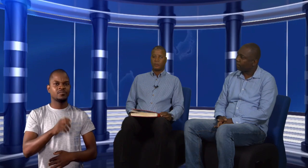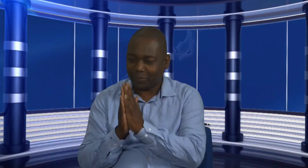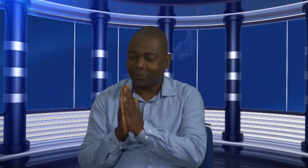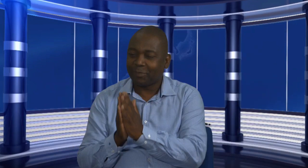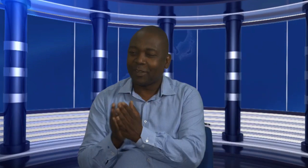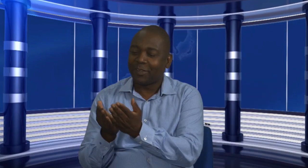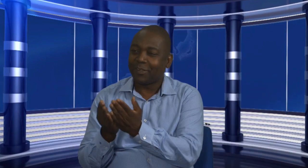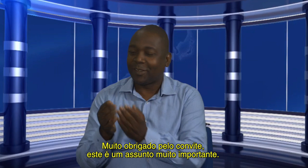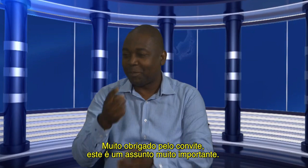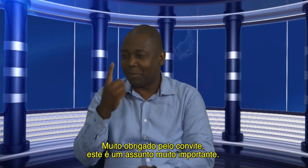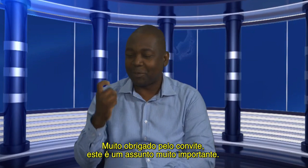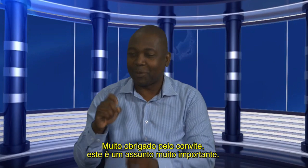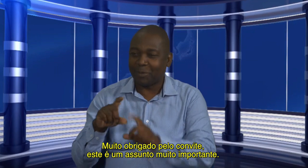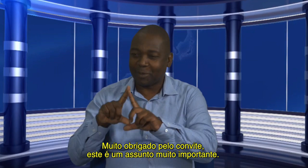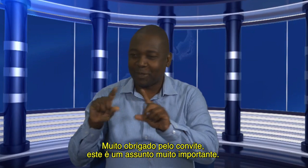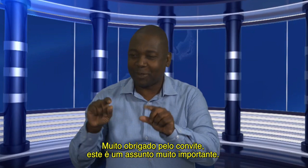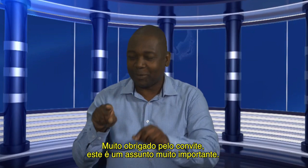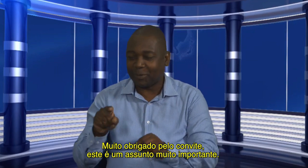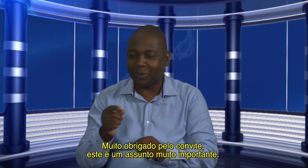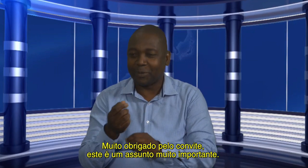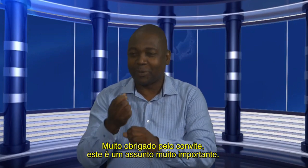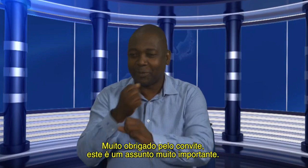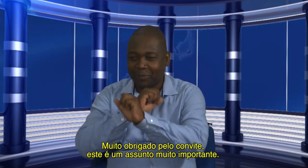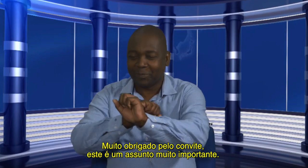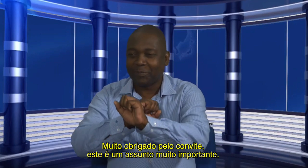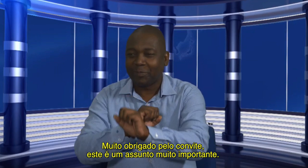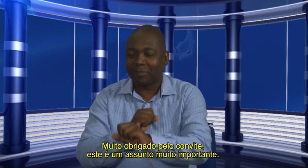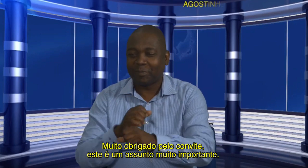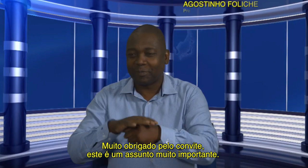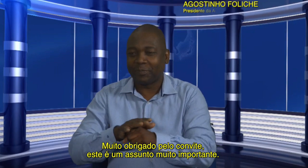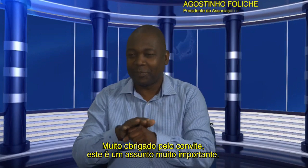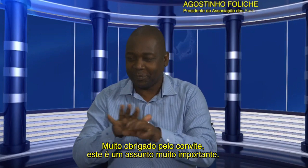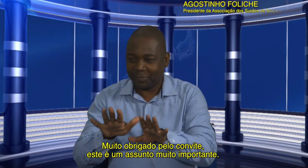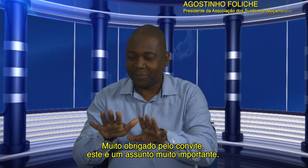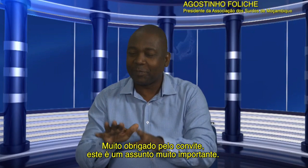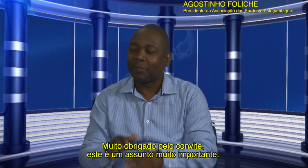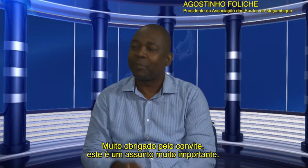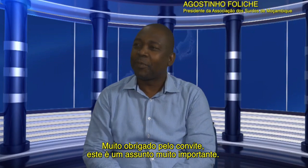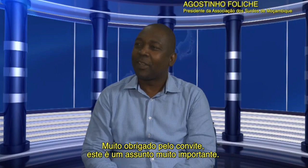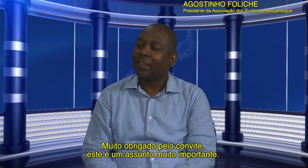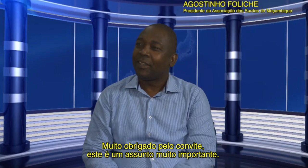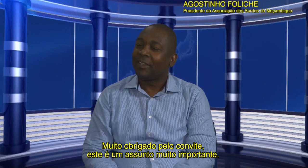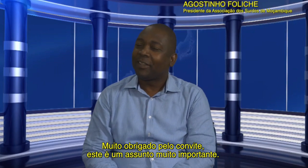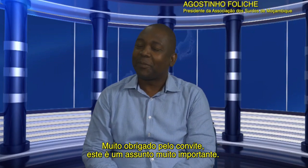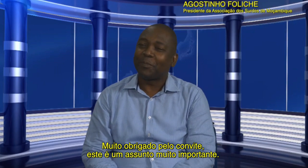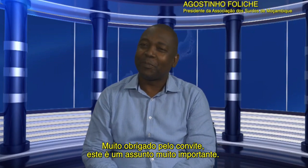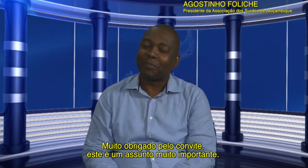Muito obrigado pela pergunta. É um assunto muito importante para os membros.